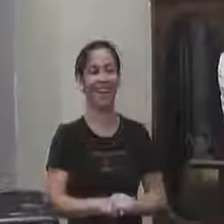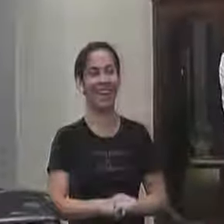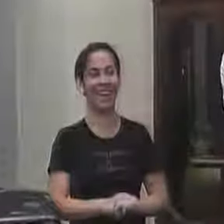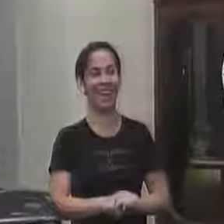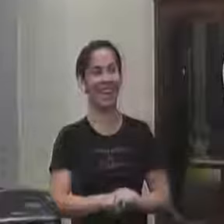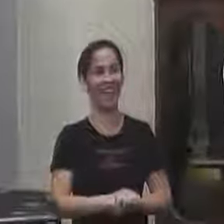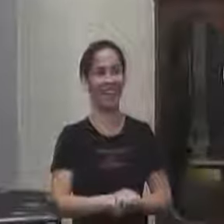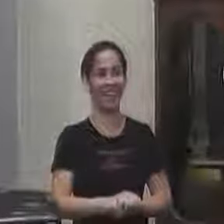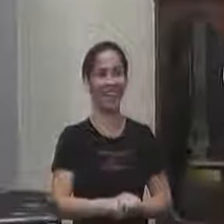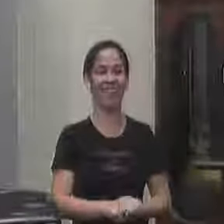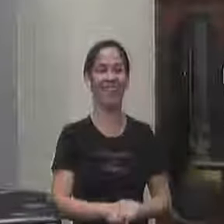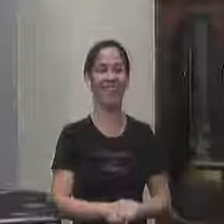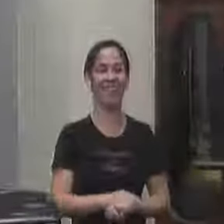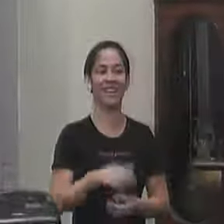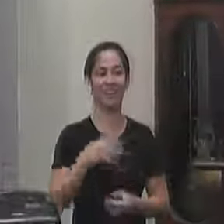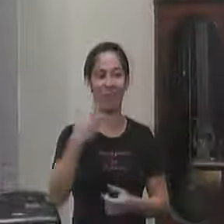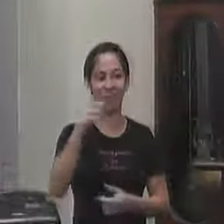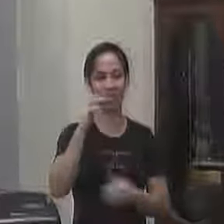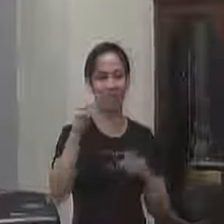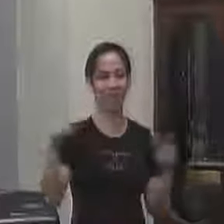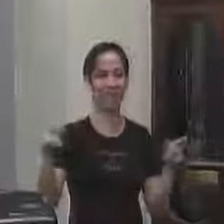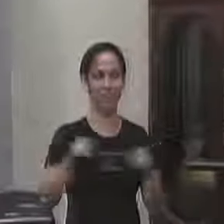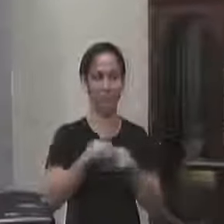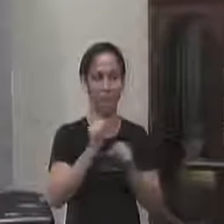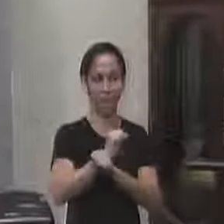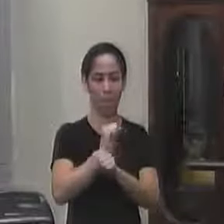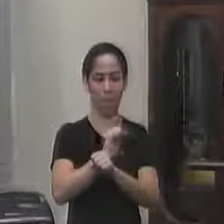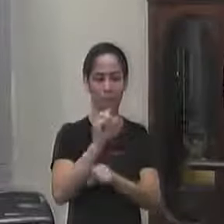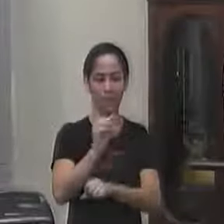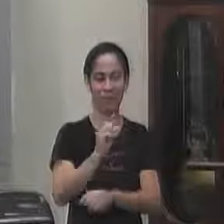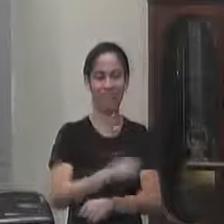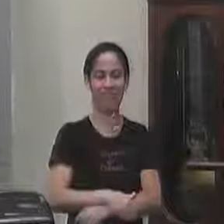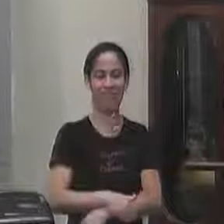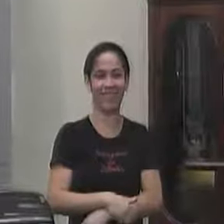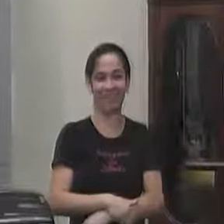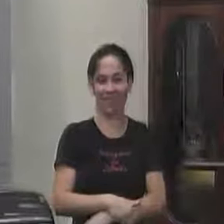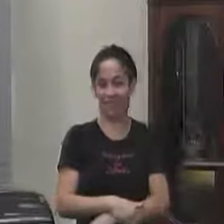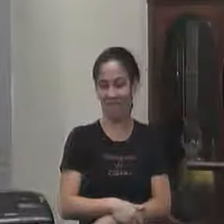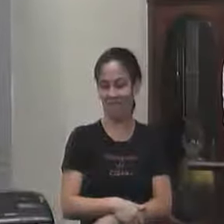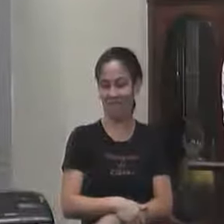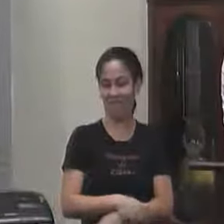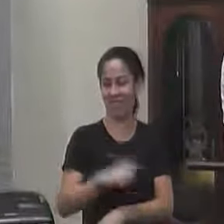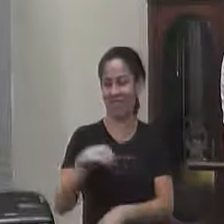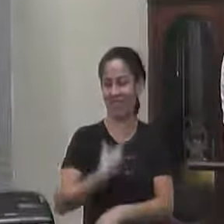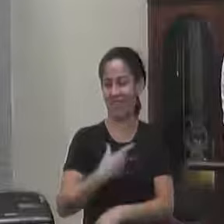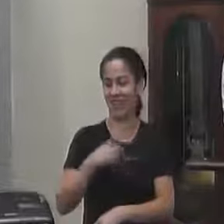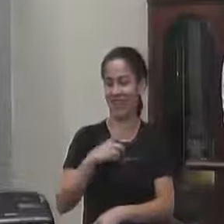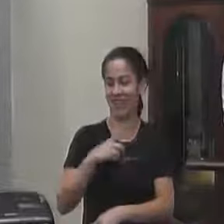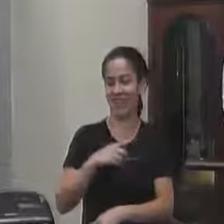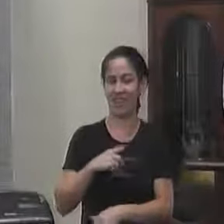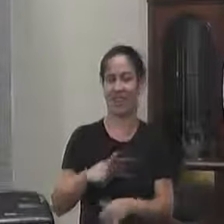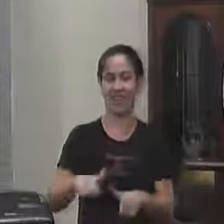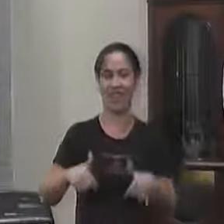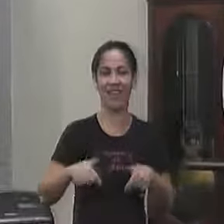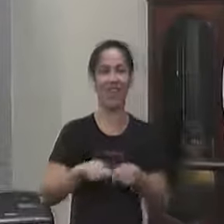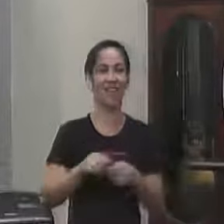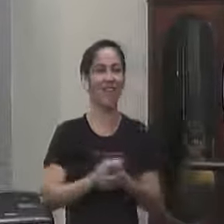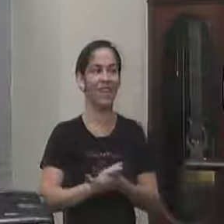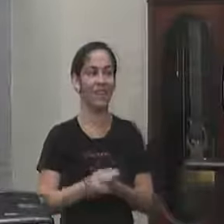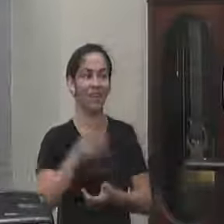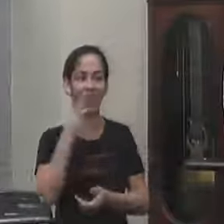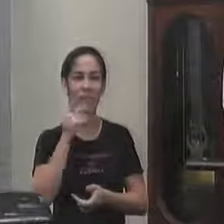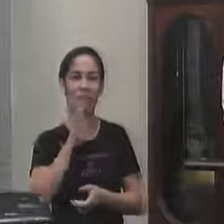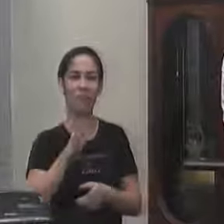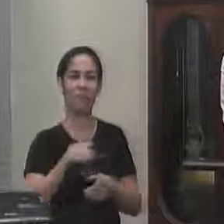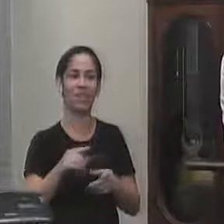aquela outra situação só pedir para guardar um pouquinho tá e a gente está aí buscando acertar cometendo muitas